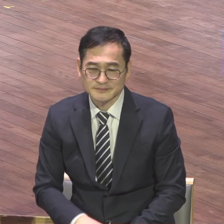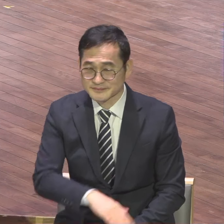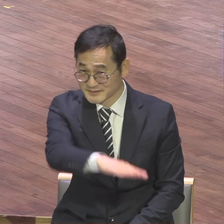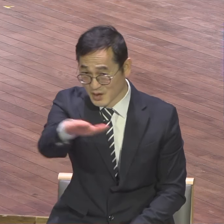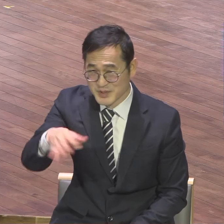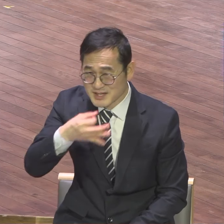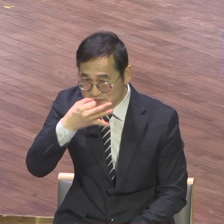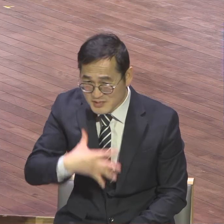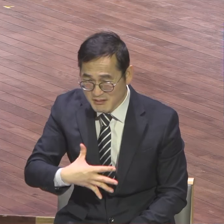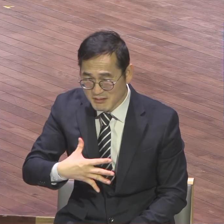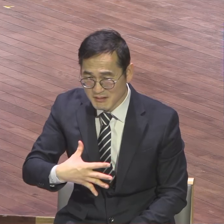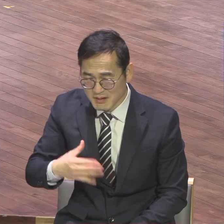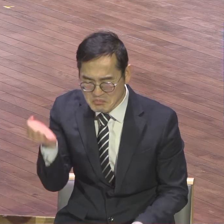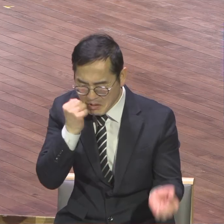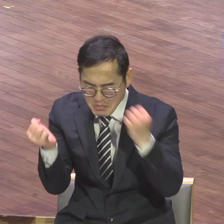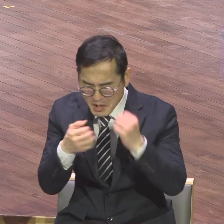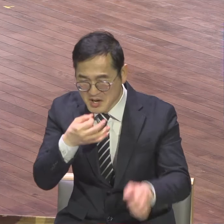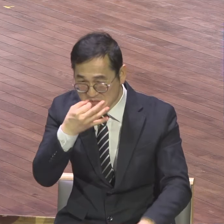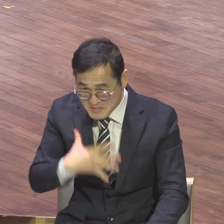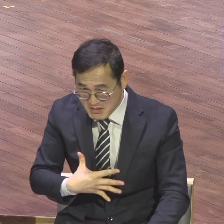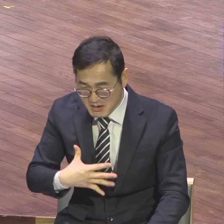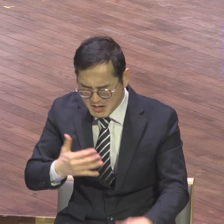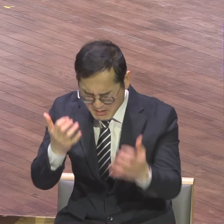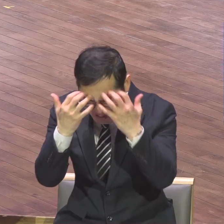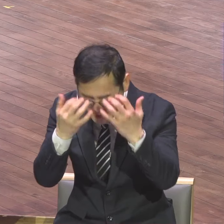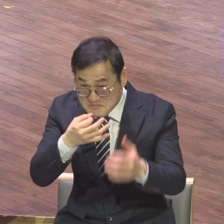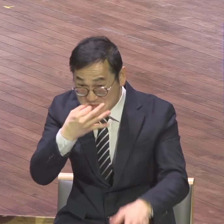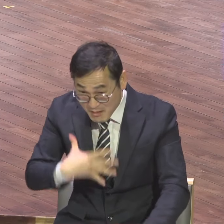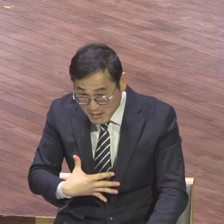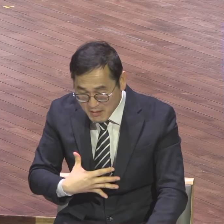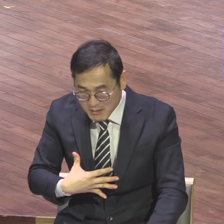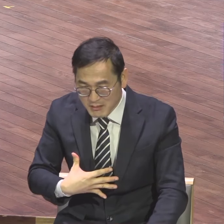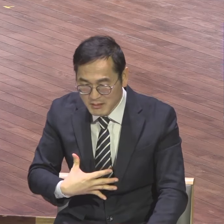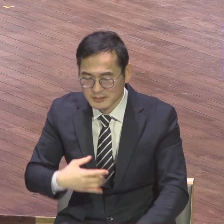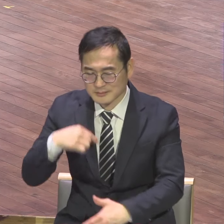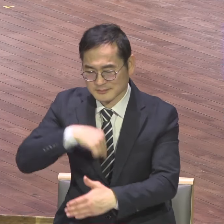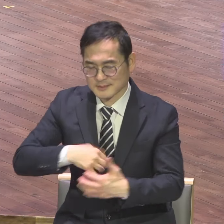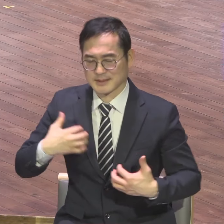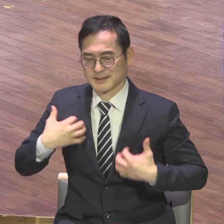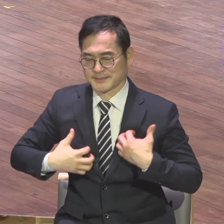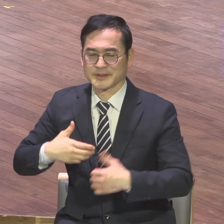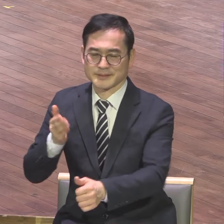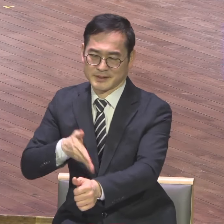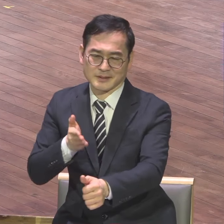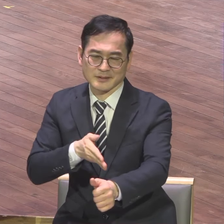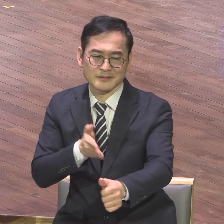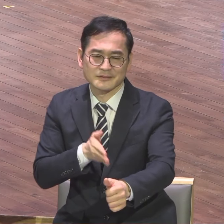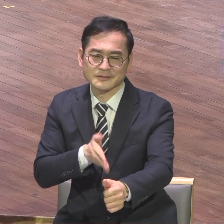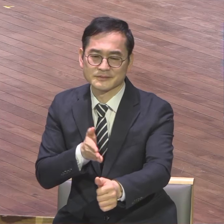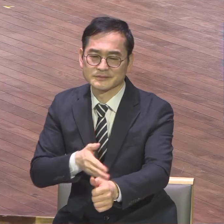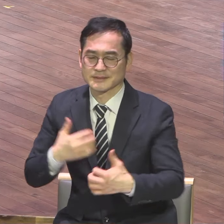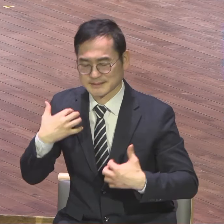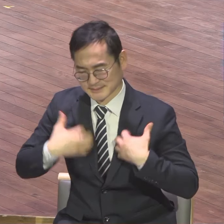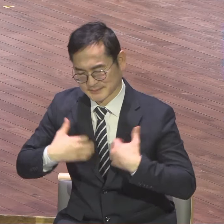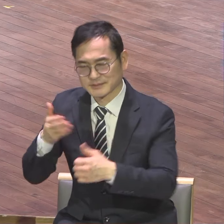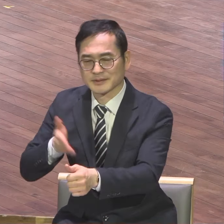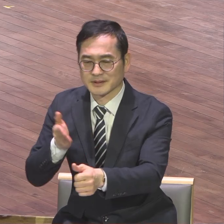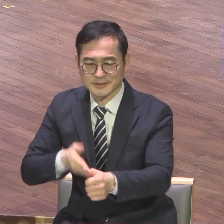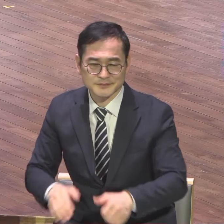감사하시기 바랍니다 절대 기쁨 이유가 없어 나는 최선을 다했는데